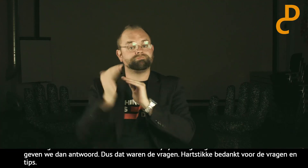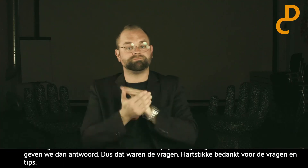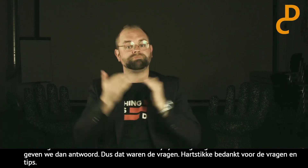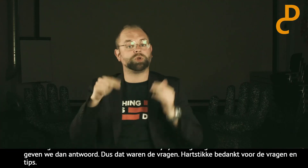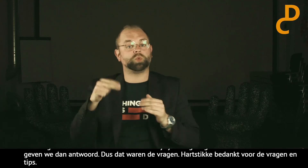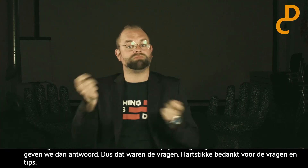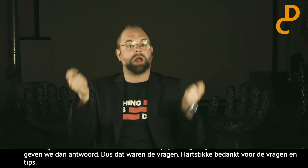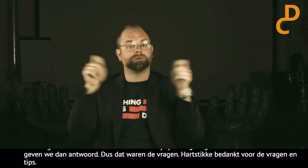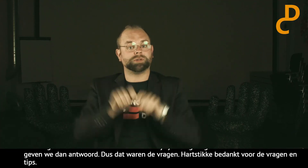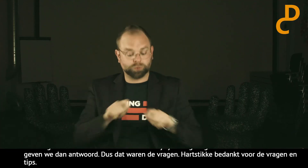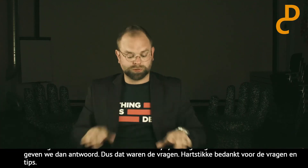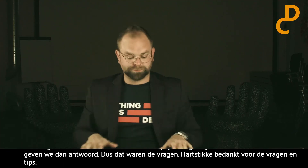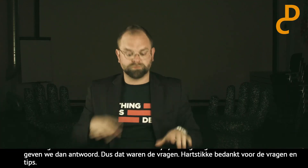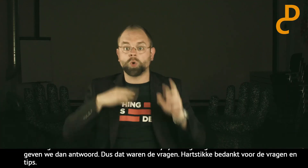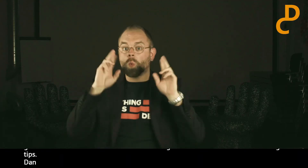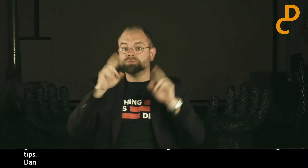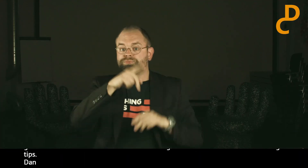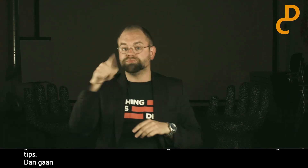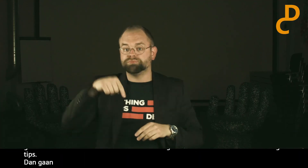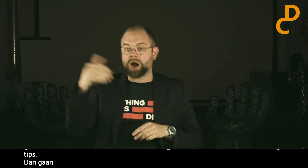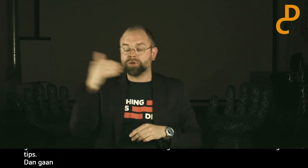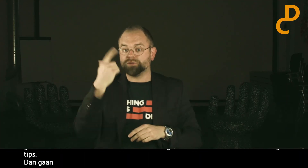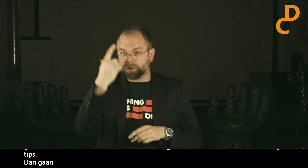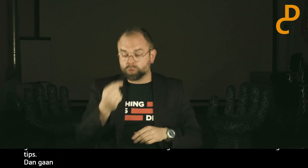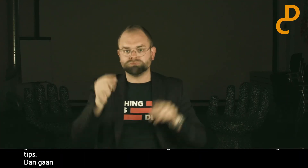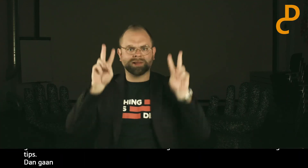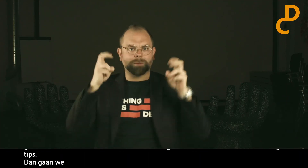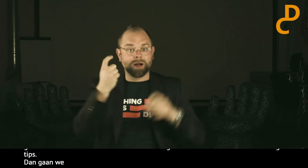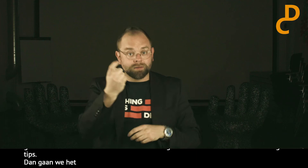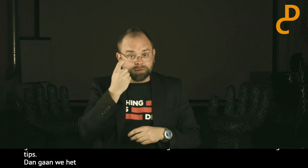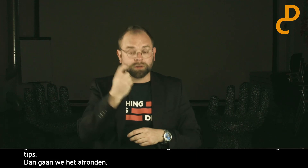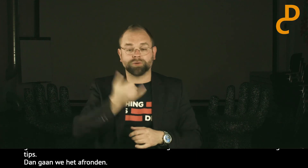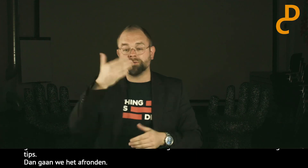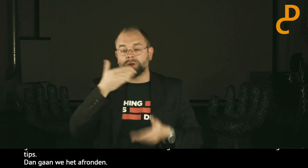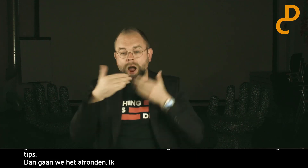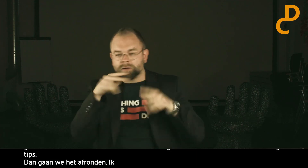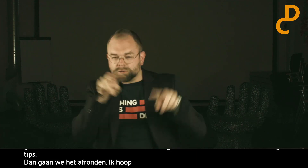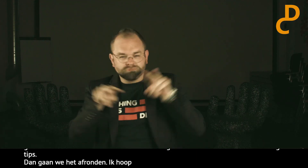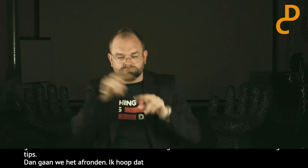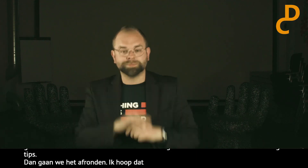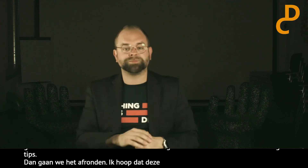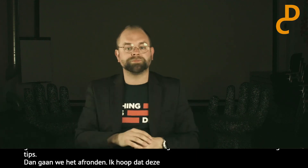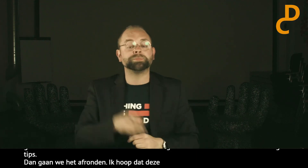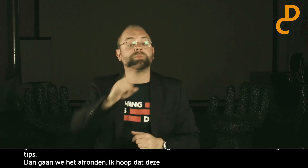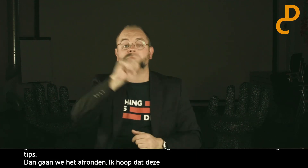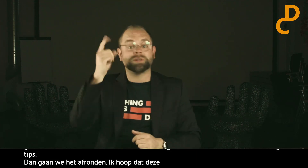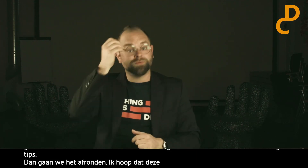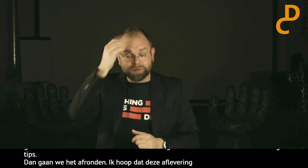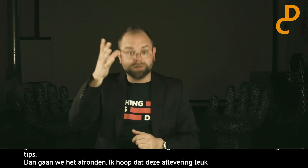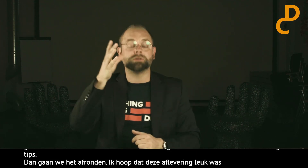We gaan het afronden. Ik hoop dat deze aflevering leuk was en interessant was om naar te kijken.